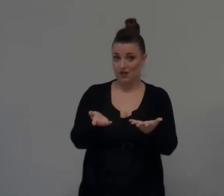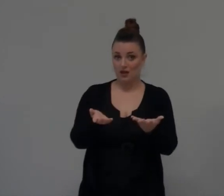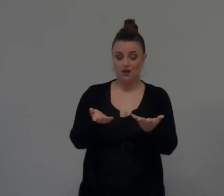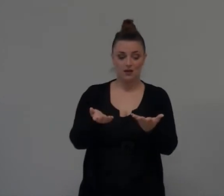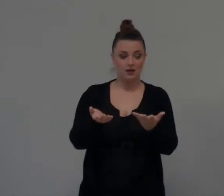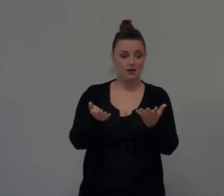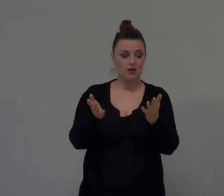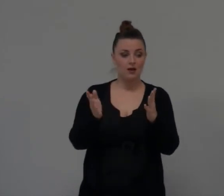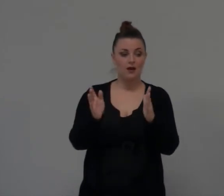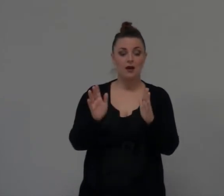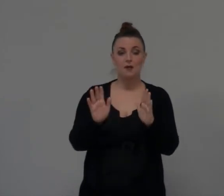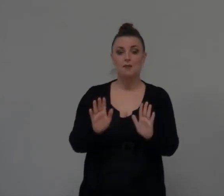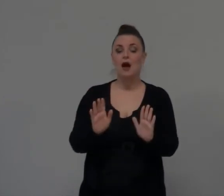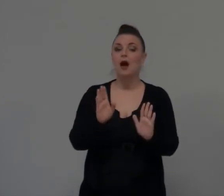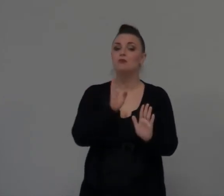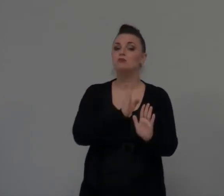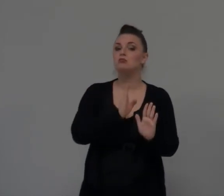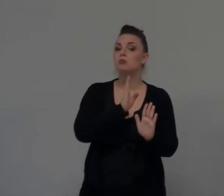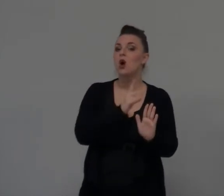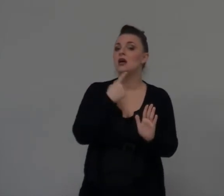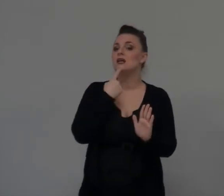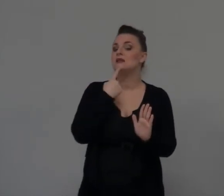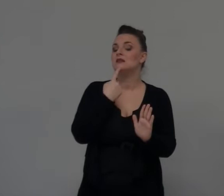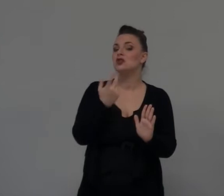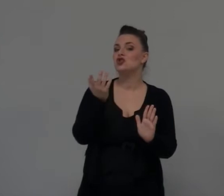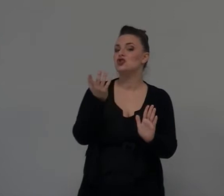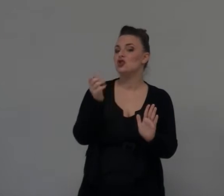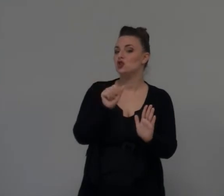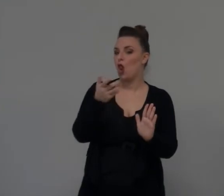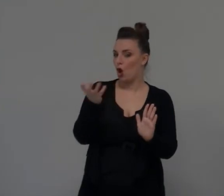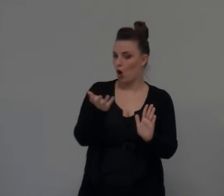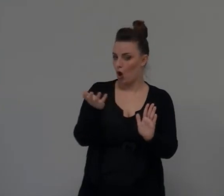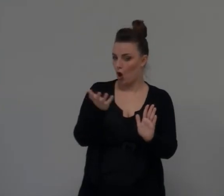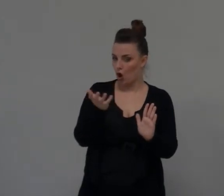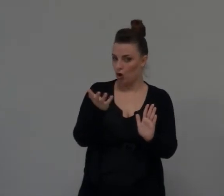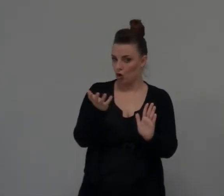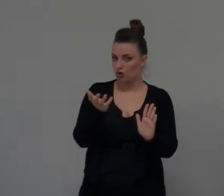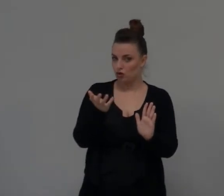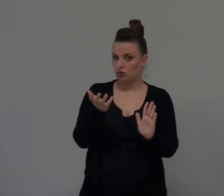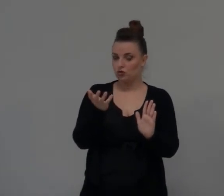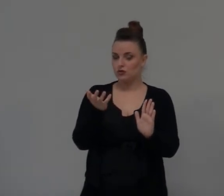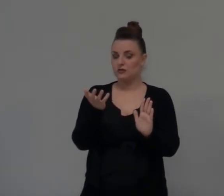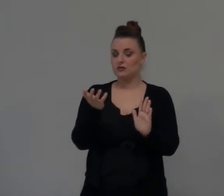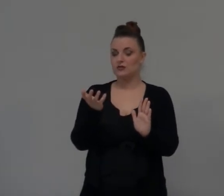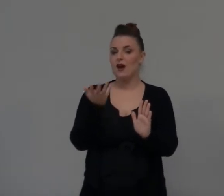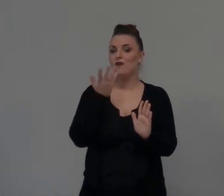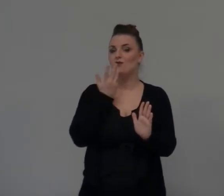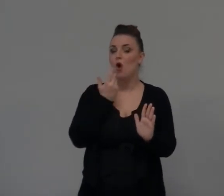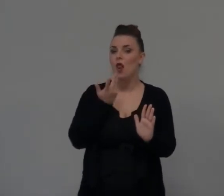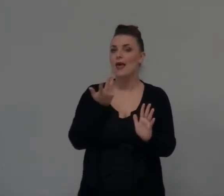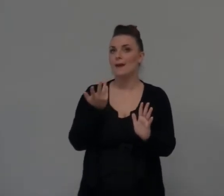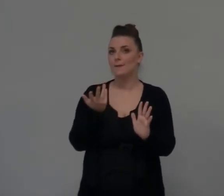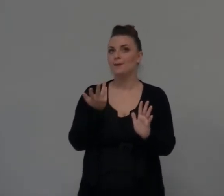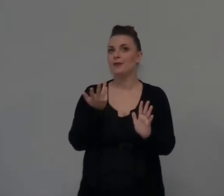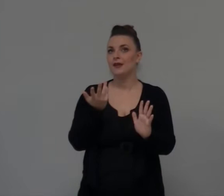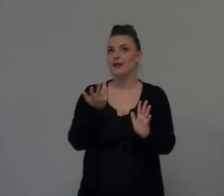Adana Poaz Da soltanto Le informazioni Che gli serviranno Per ottenere il massimo A suo profitto A